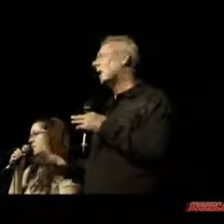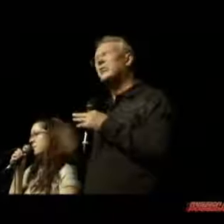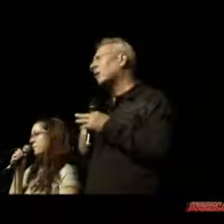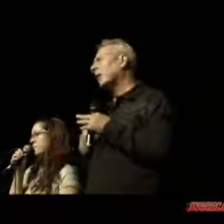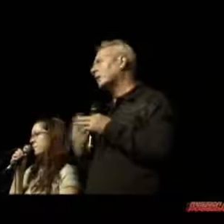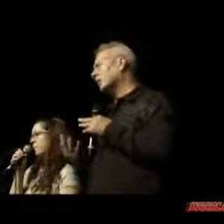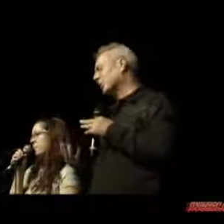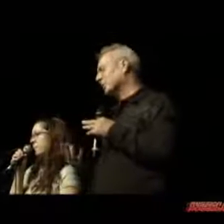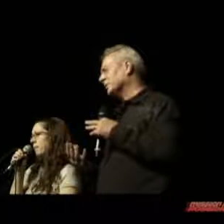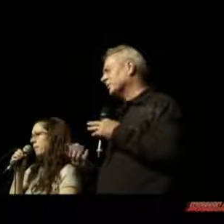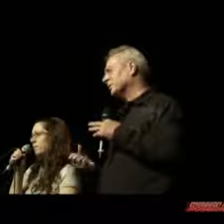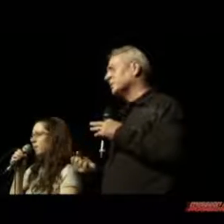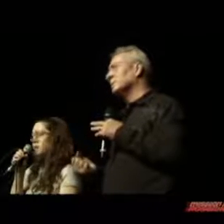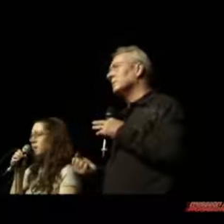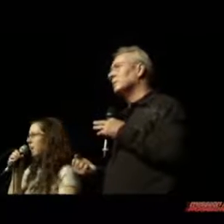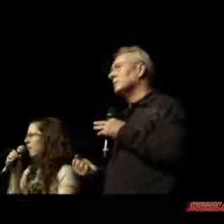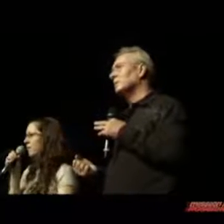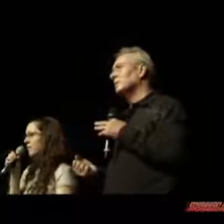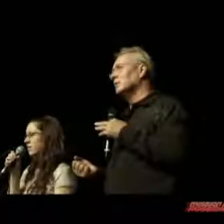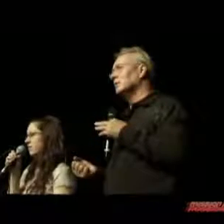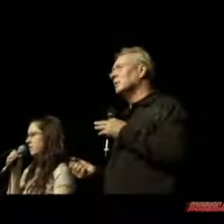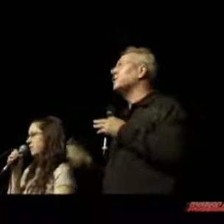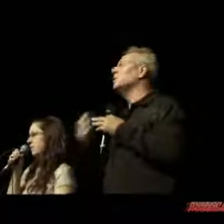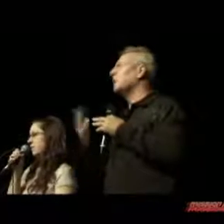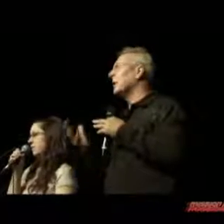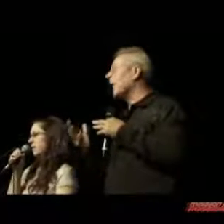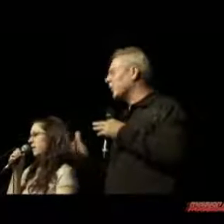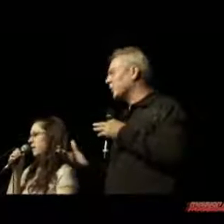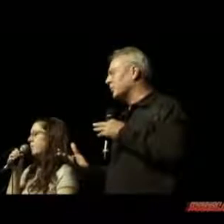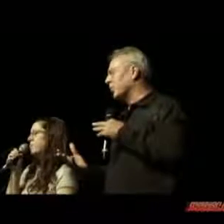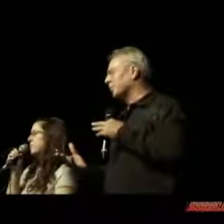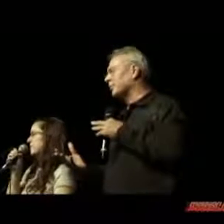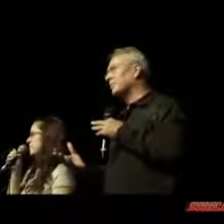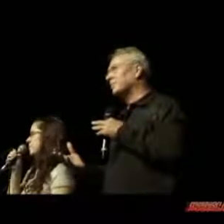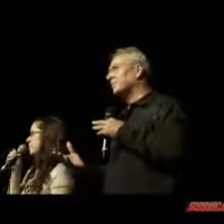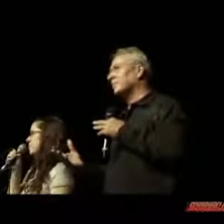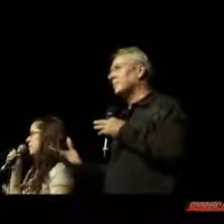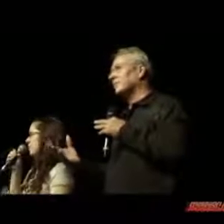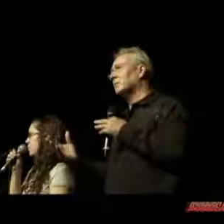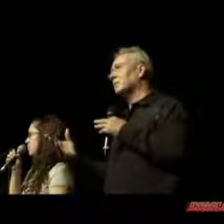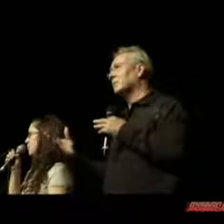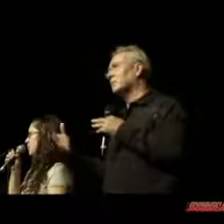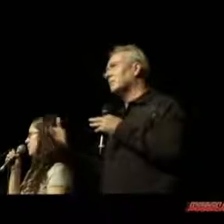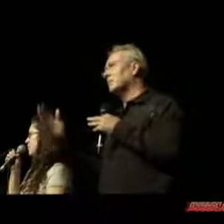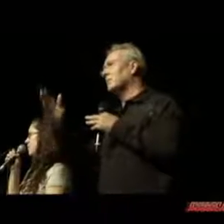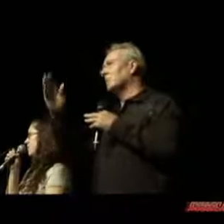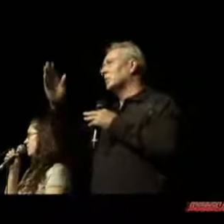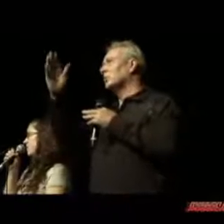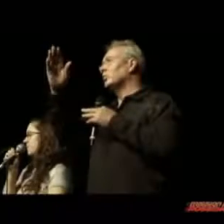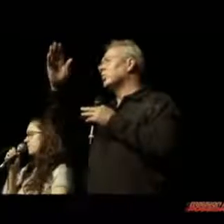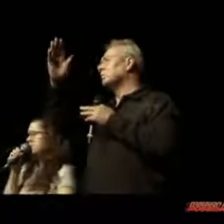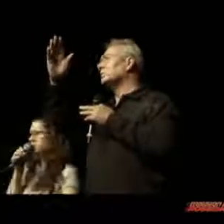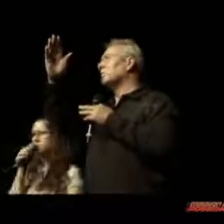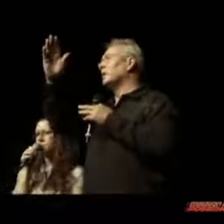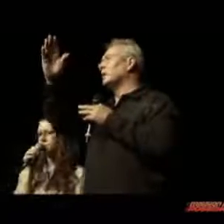hilf mir zu beten. Ich fühle mich wie ein Heuchler. Aber wenn es dich gibt, hilf mir zu beten.